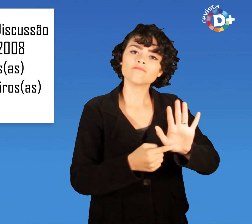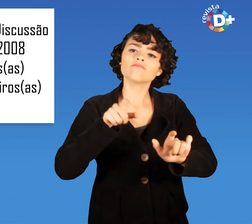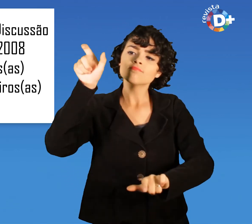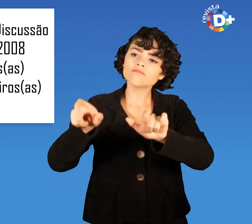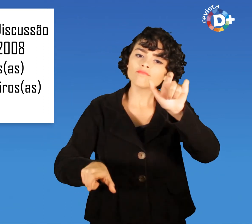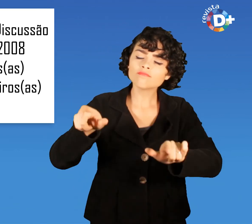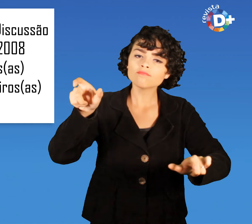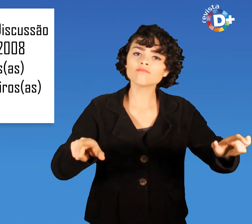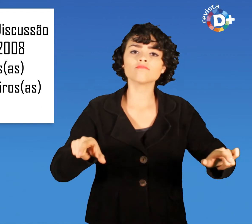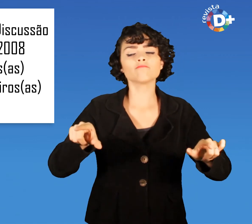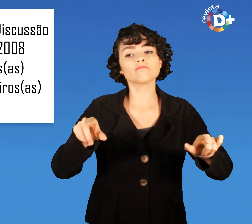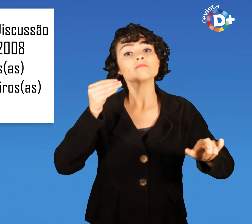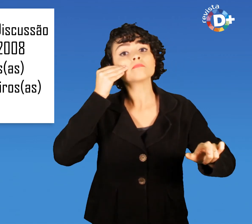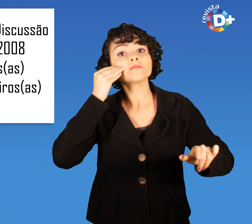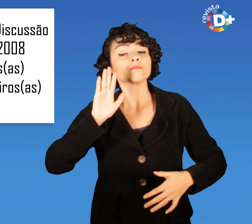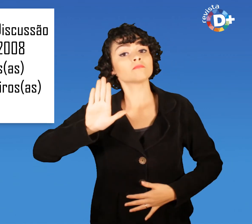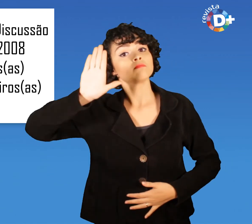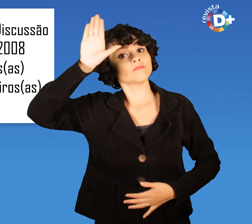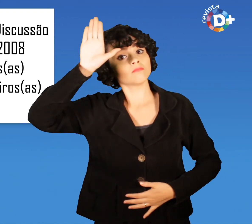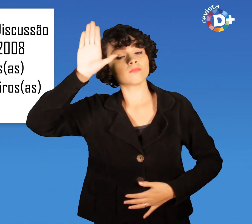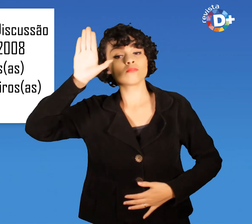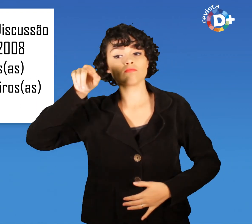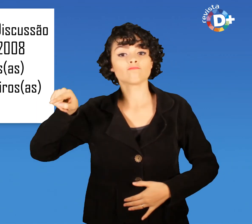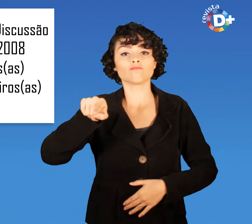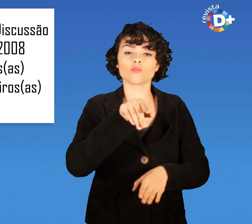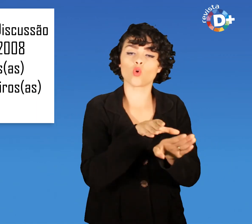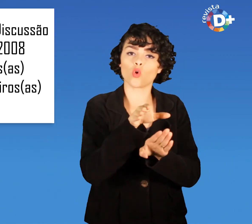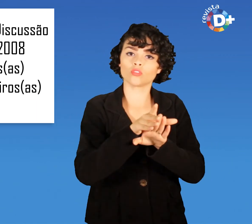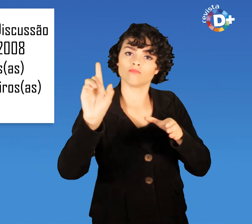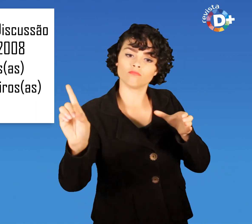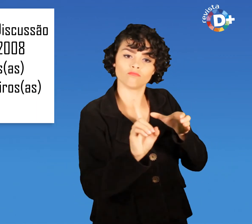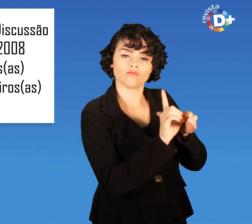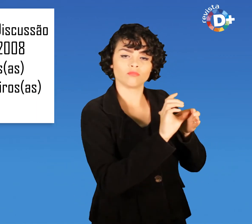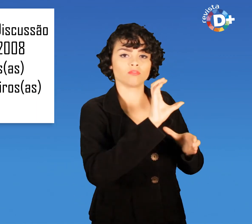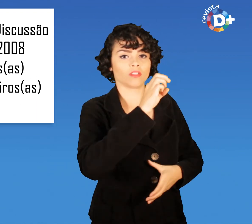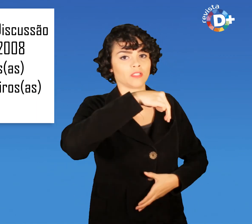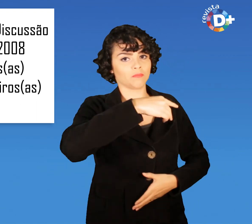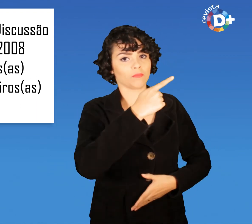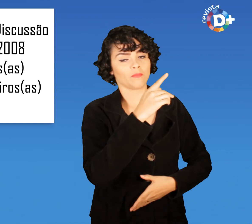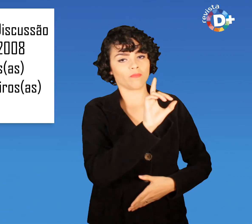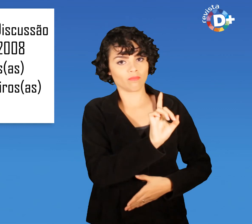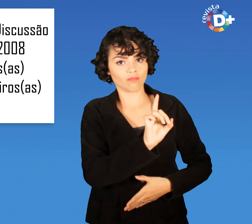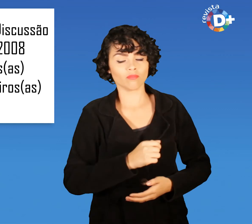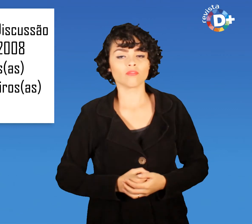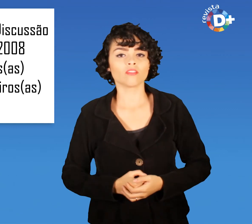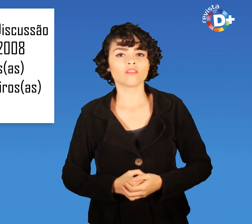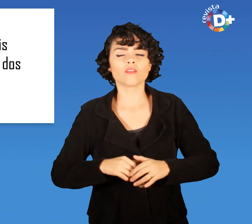conselheiros do CMPD Cinco da tarde Informes gerais